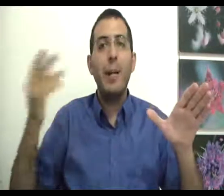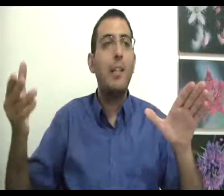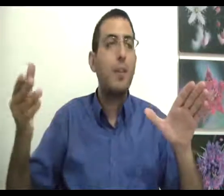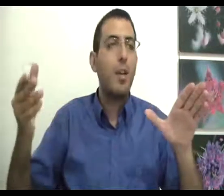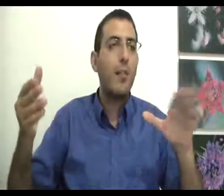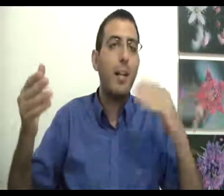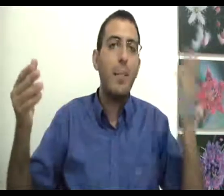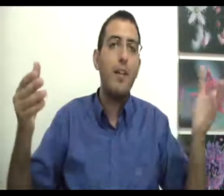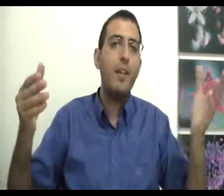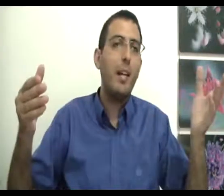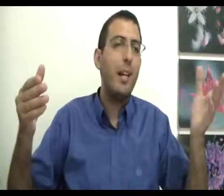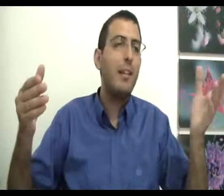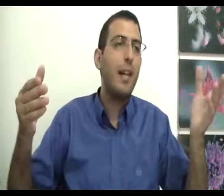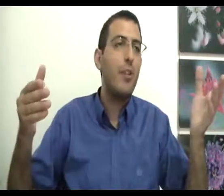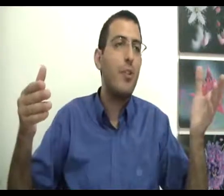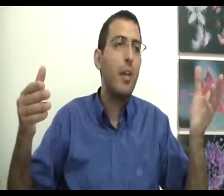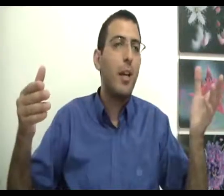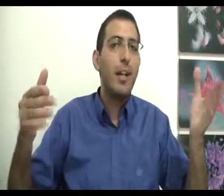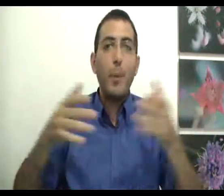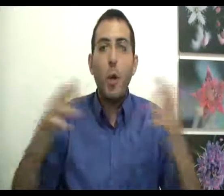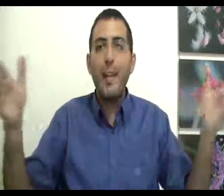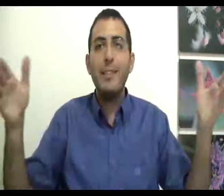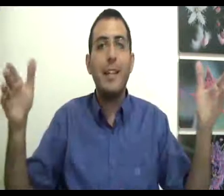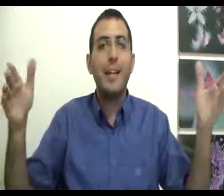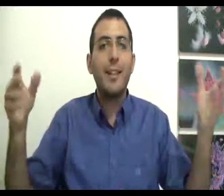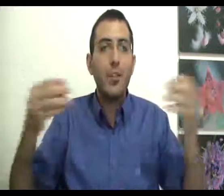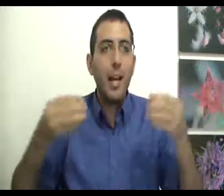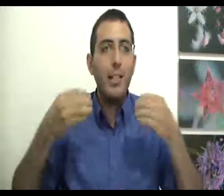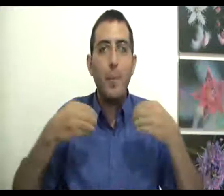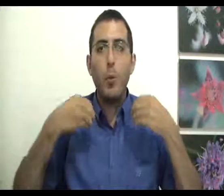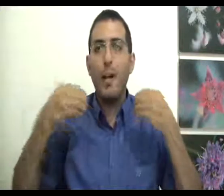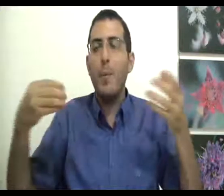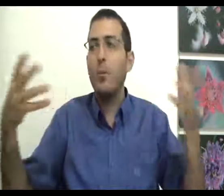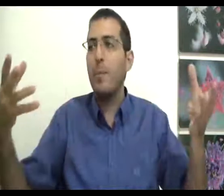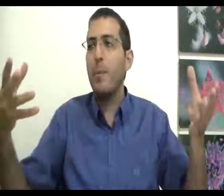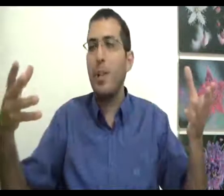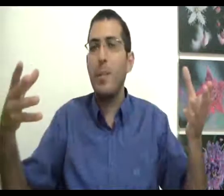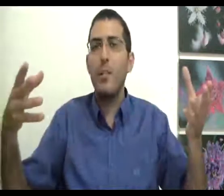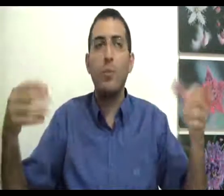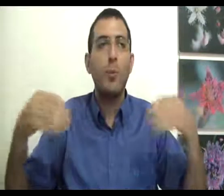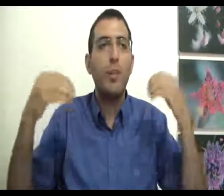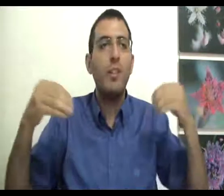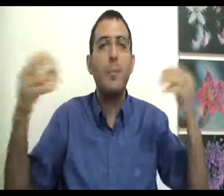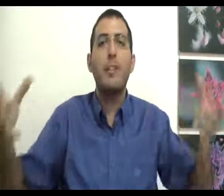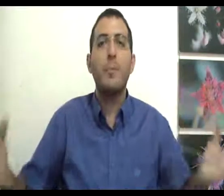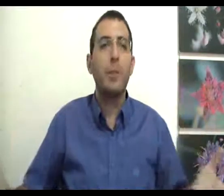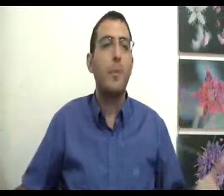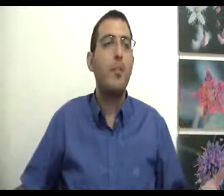מה להתפשר ואין על מה להתעקש כי בכל מקרה זה אחד כאשר האדם מחובר למהות הפנימית של המציאות והוא חווה תמיד את המהות הפנימית של